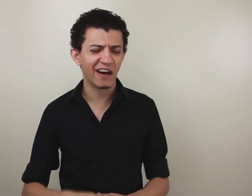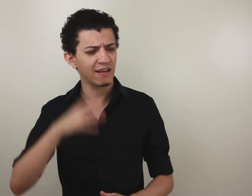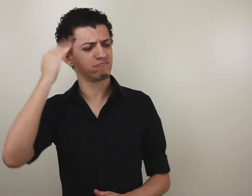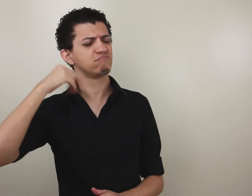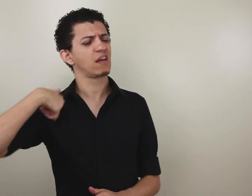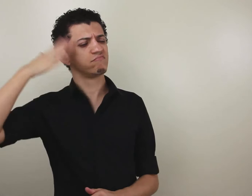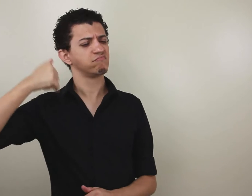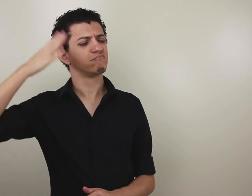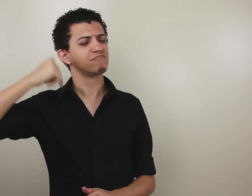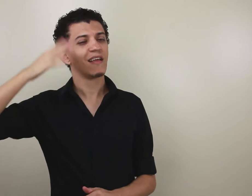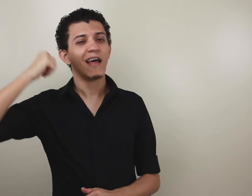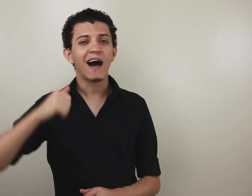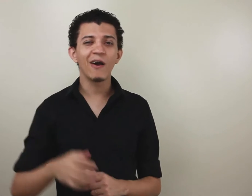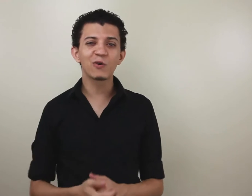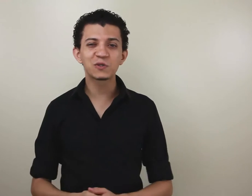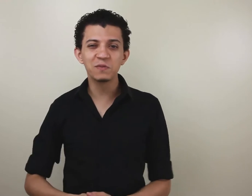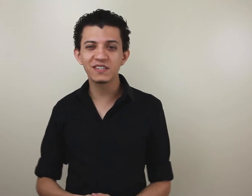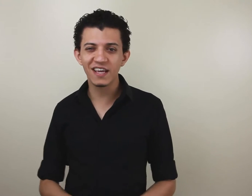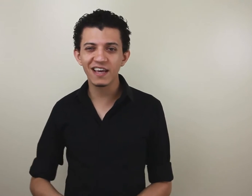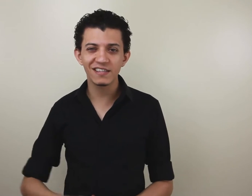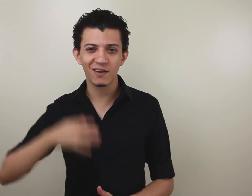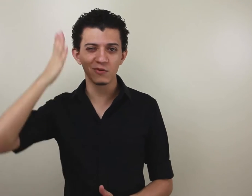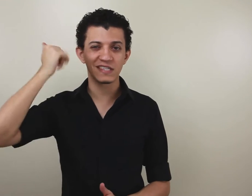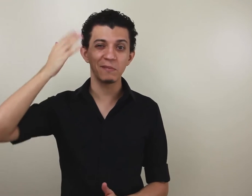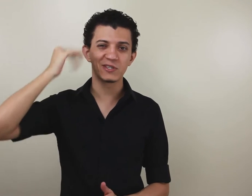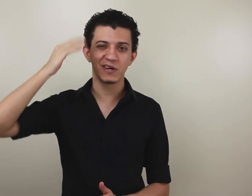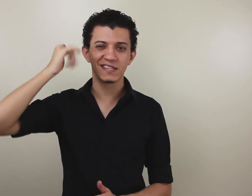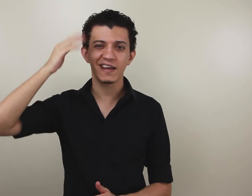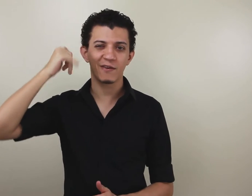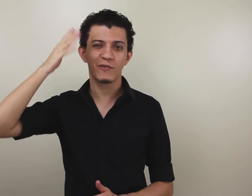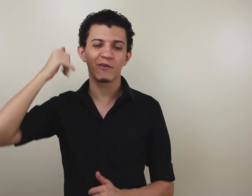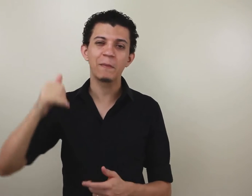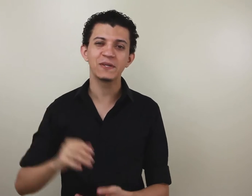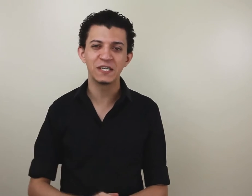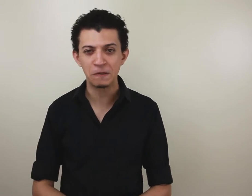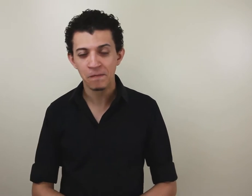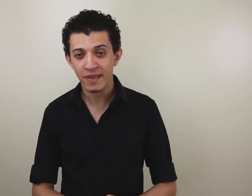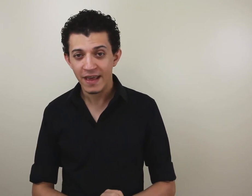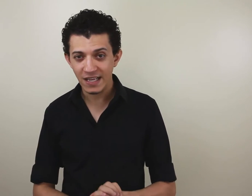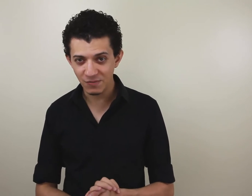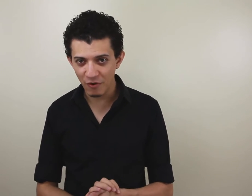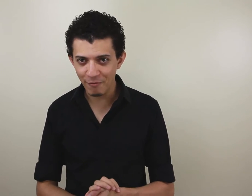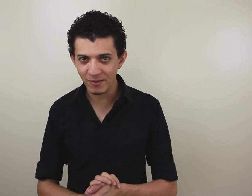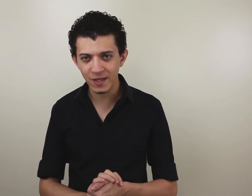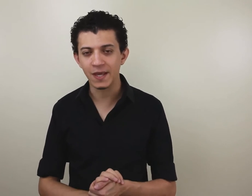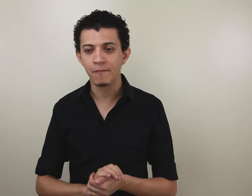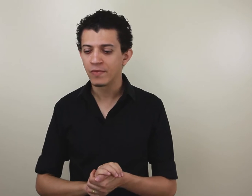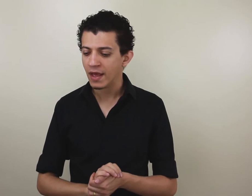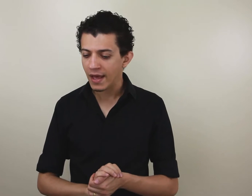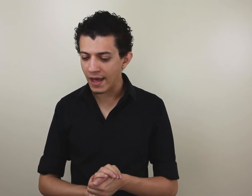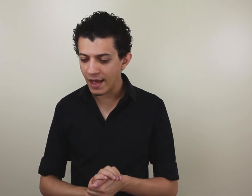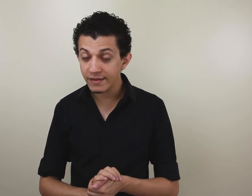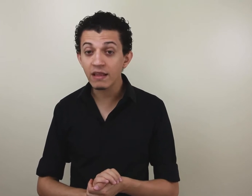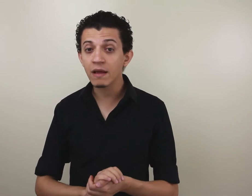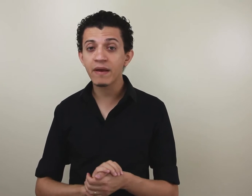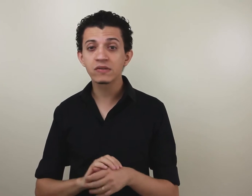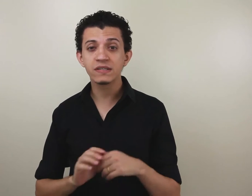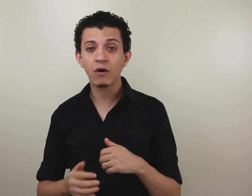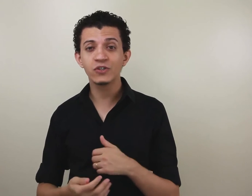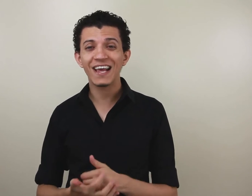fala, aí eu costumo dizer que eles são os sabichões, né? E eu fico repetindo esse movimento aqui. Tem também o sinal de